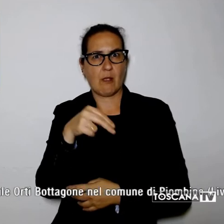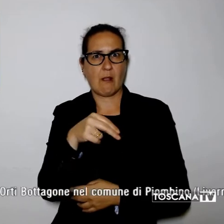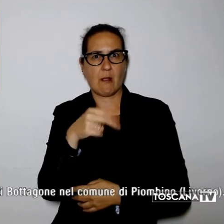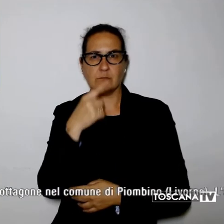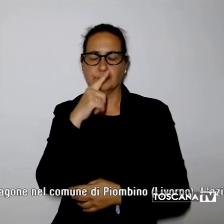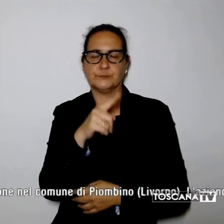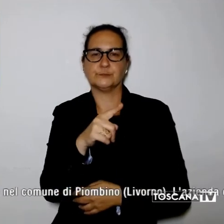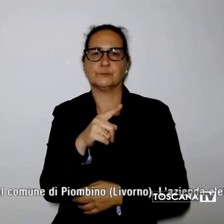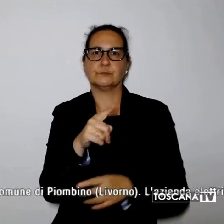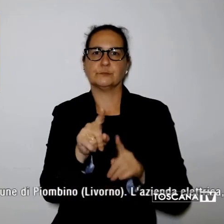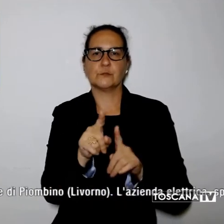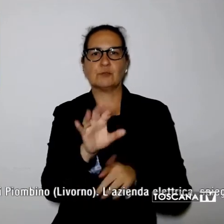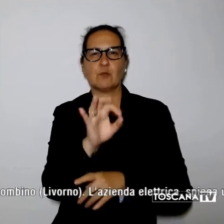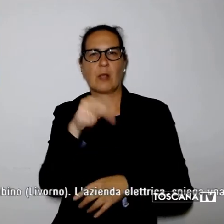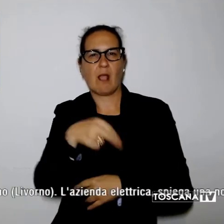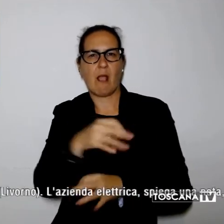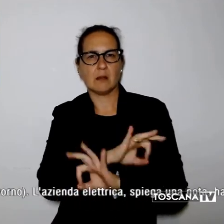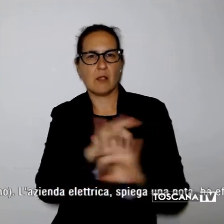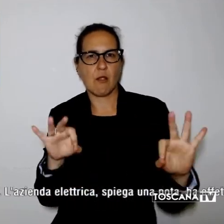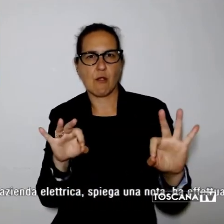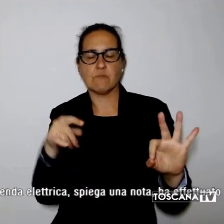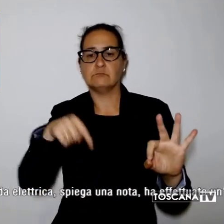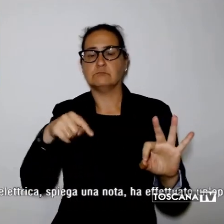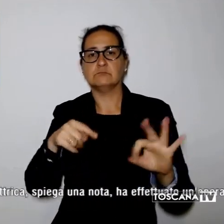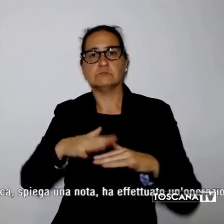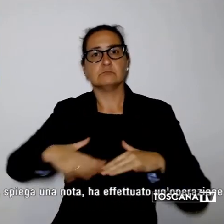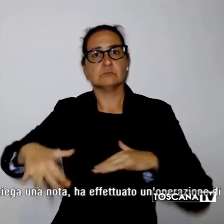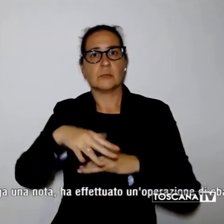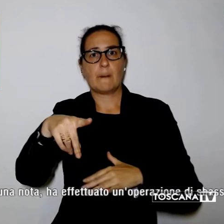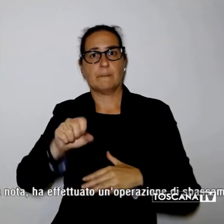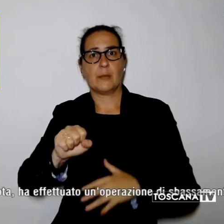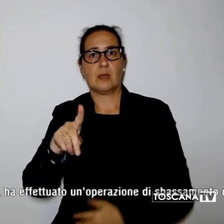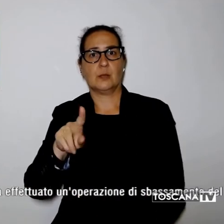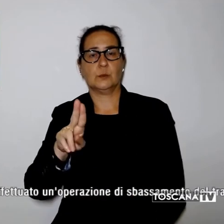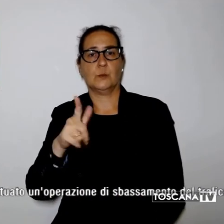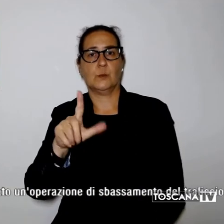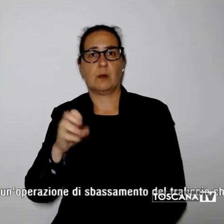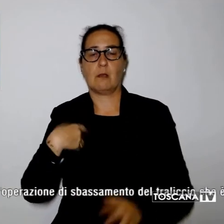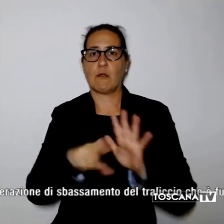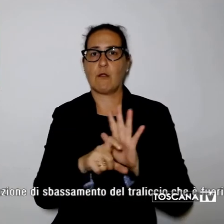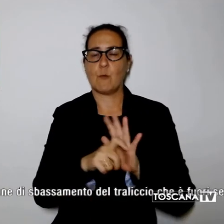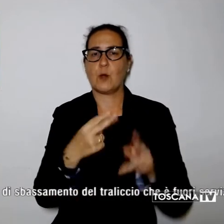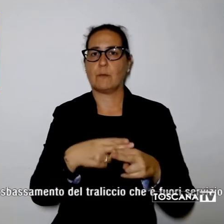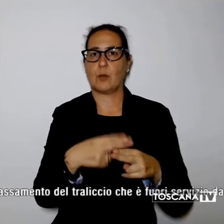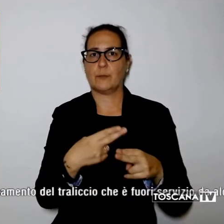riserva naturale regionale Padule-Orti-Bottagone nel comune di Piombino.